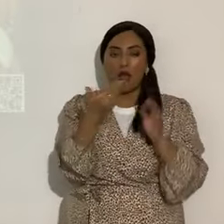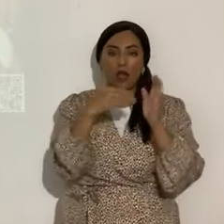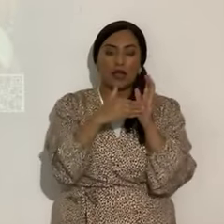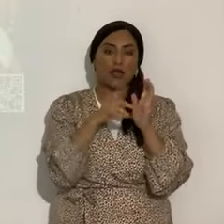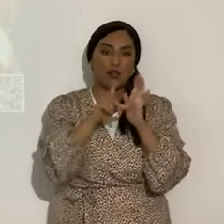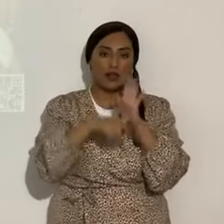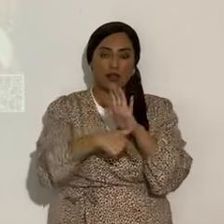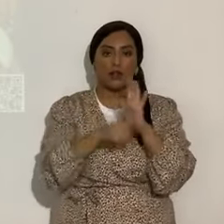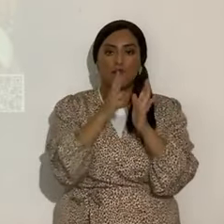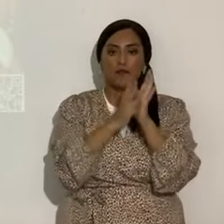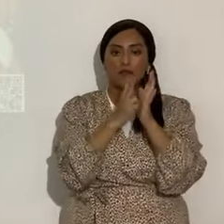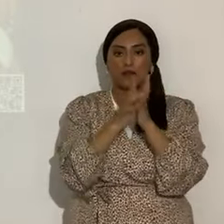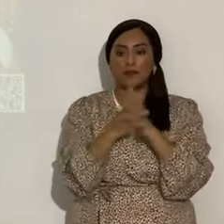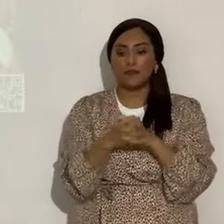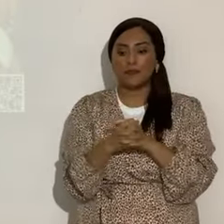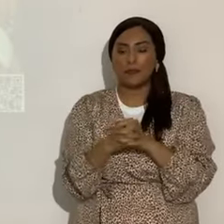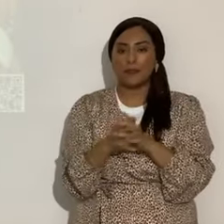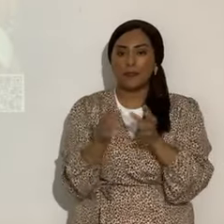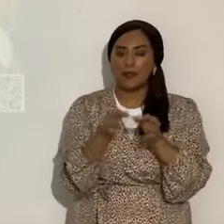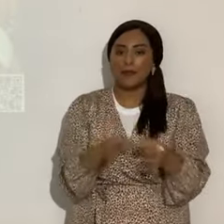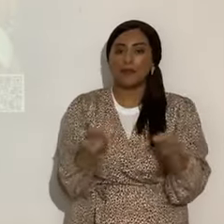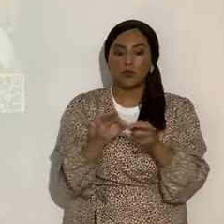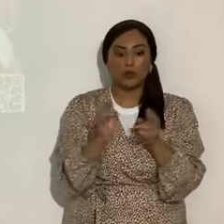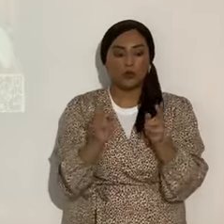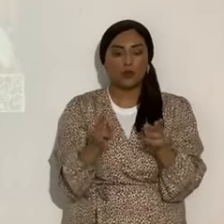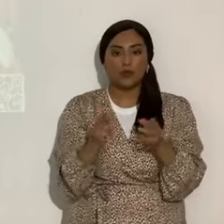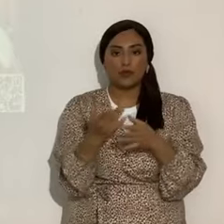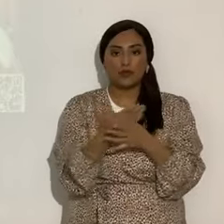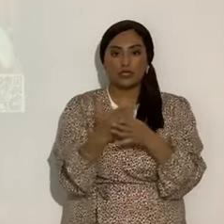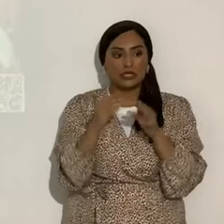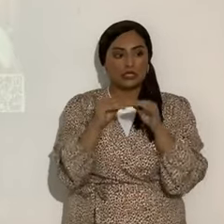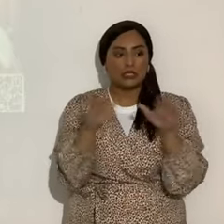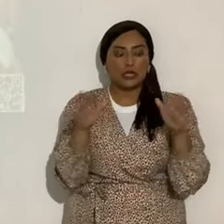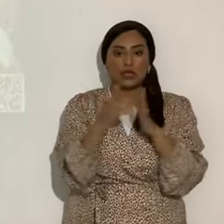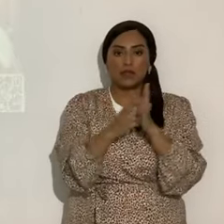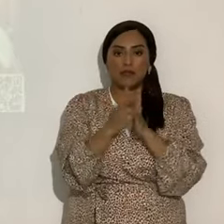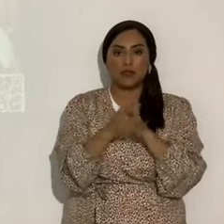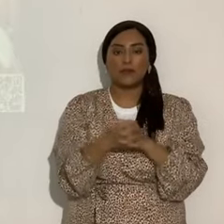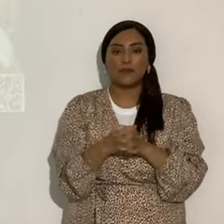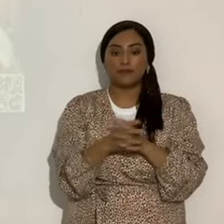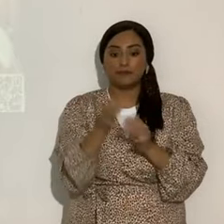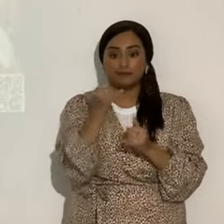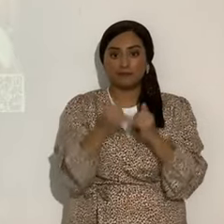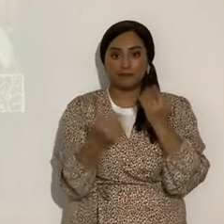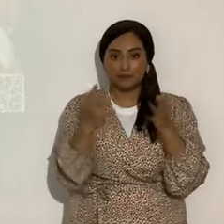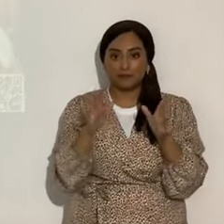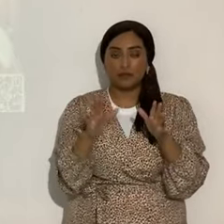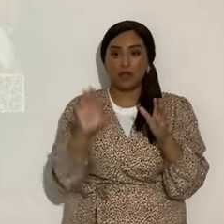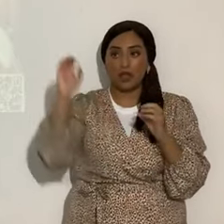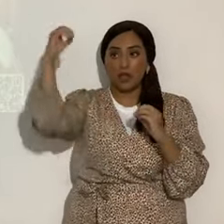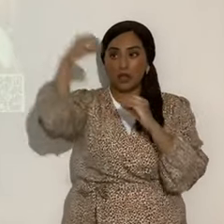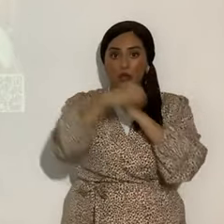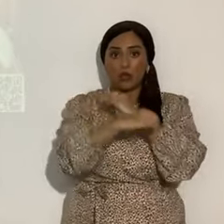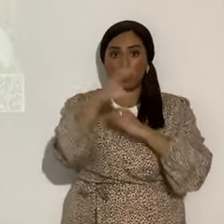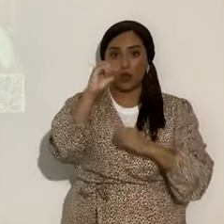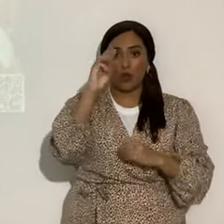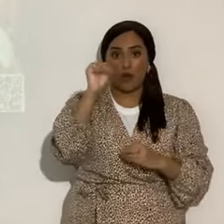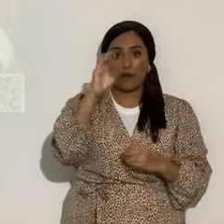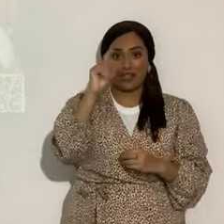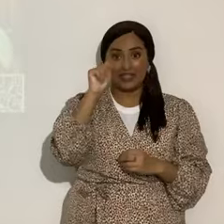ya que se ha subido, urge compartir ese video, no cabe duda, conclusión, el cometa Atlas es un